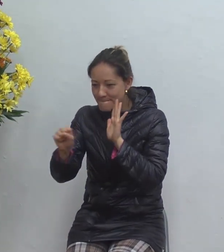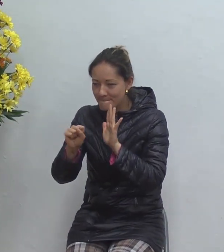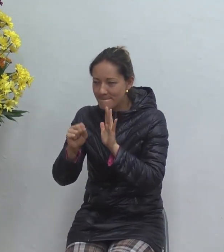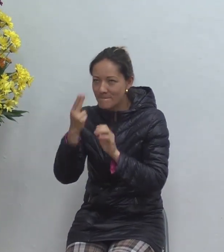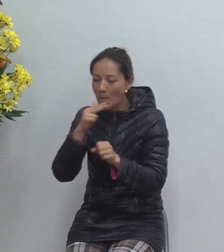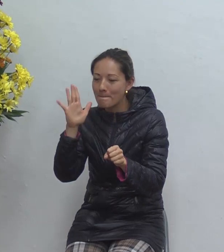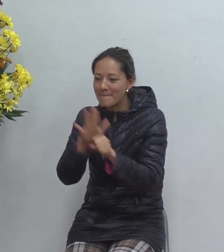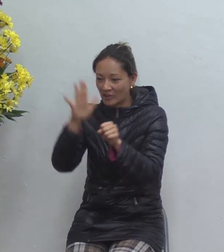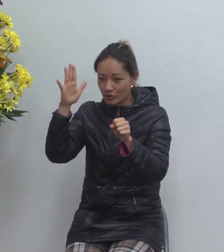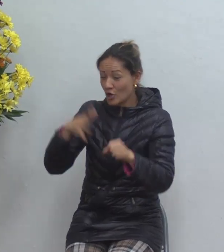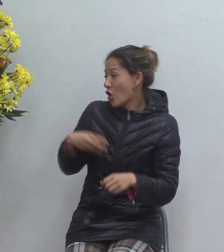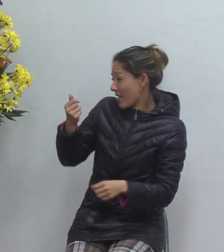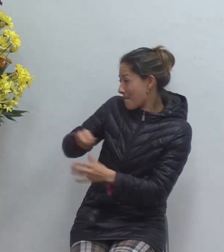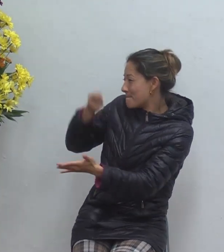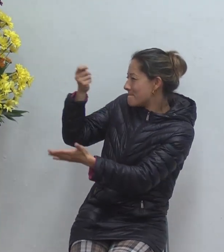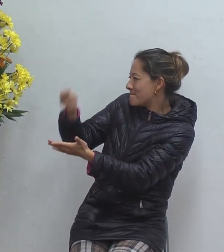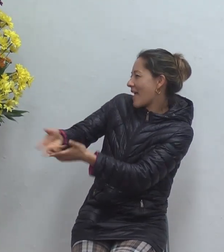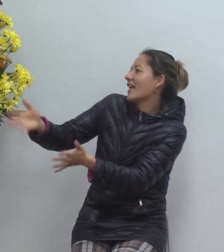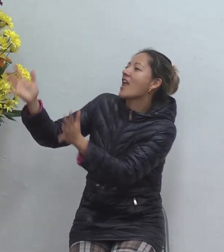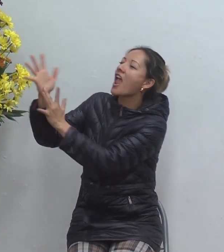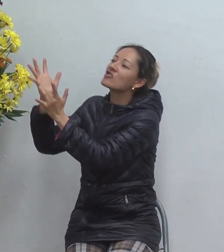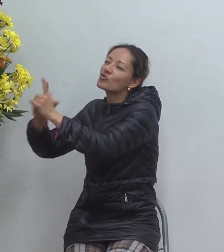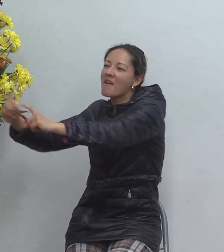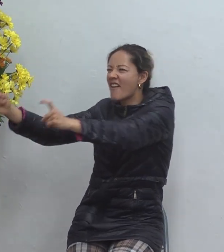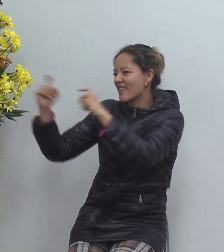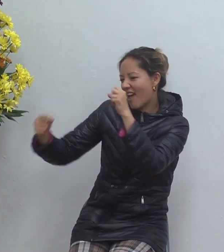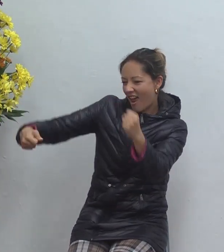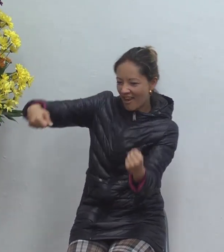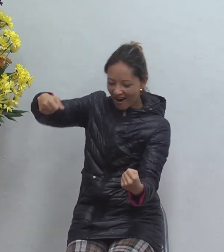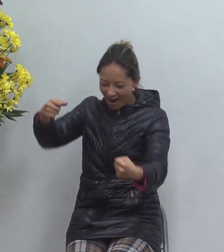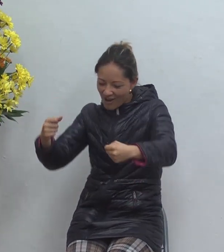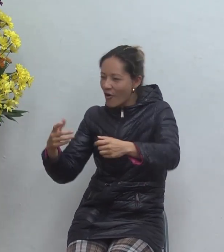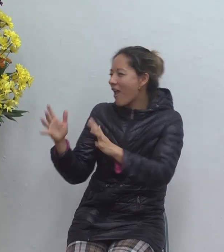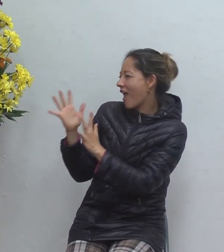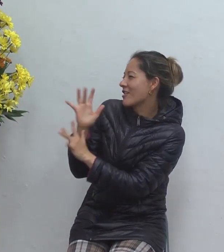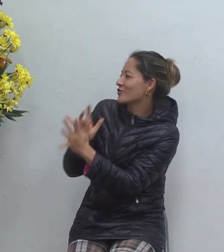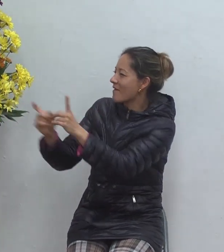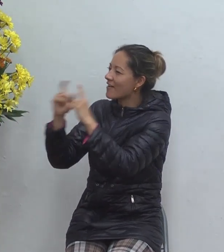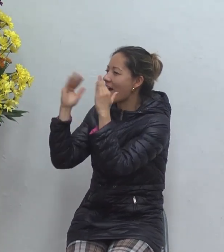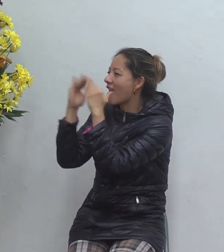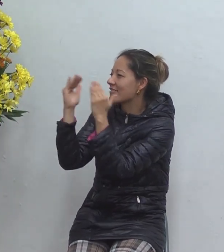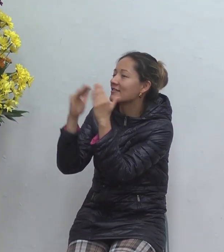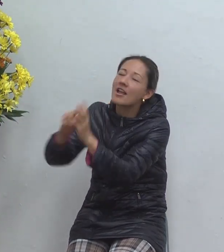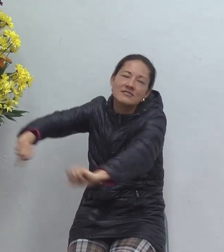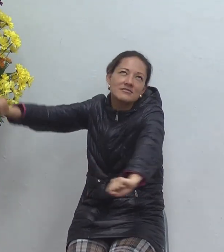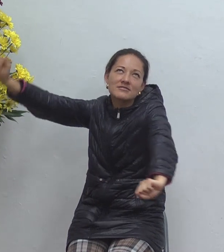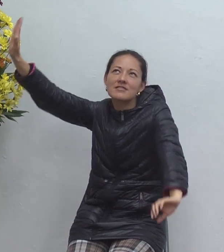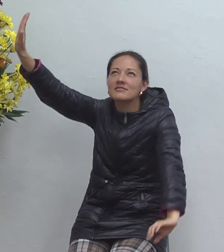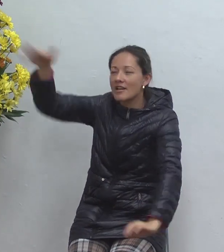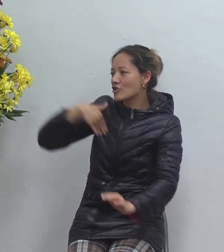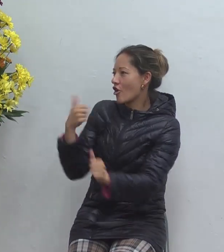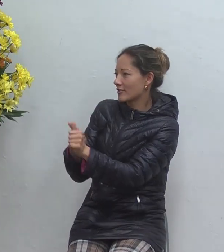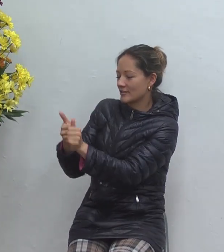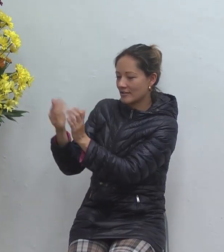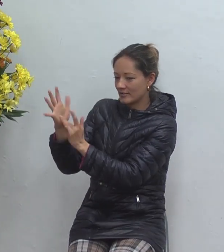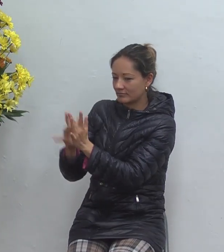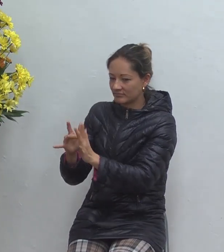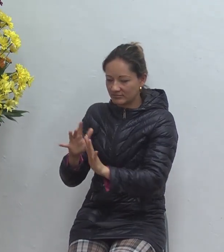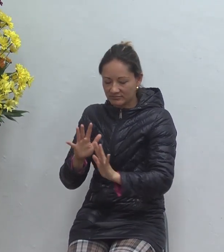entonces jesús les dice así usted me está siguiendo porque vio las señales pero no ha creído usted realmente no quiere hacer la